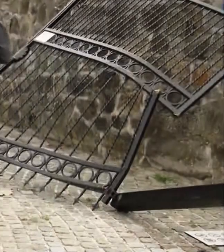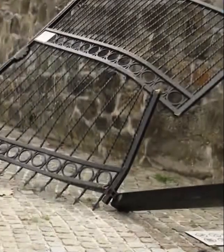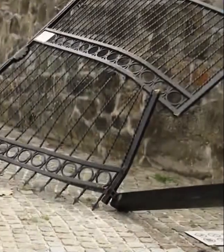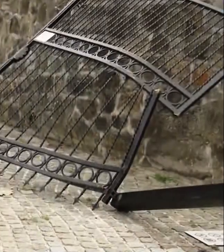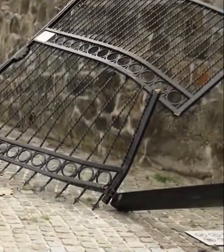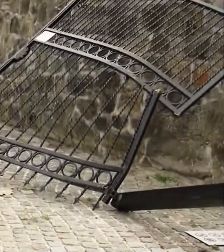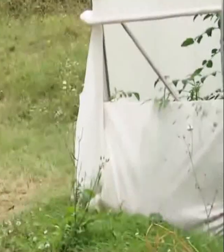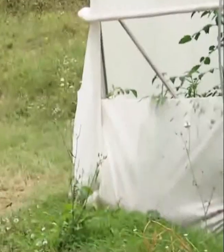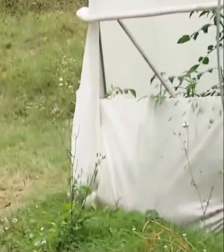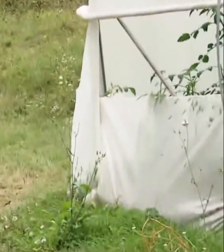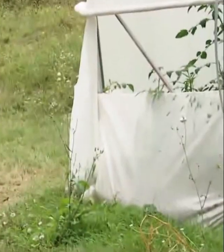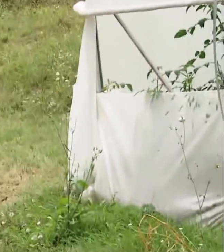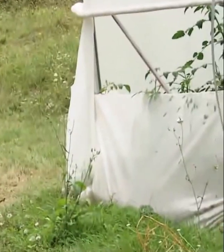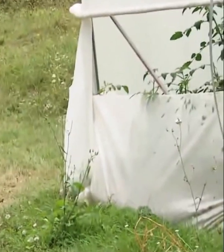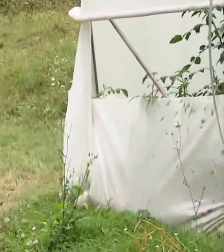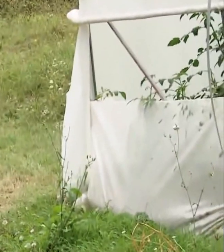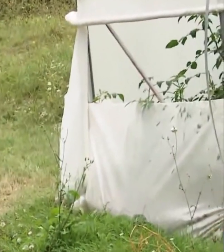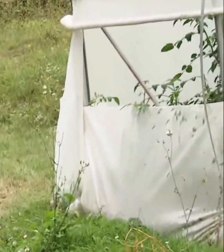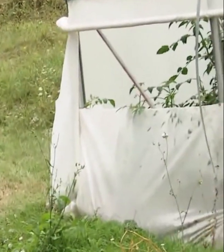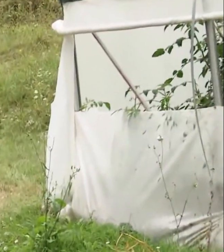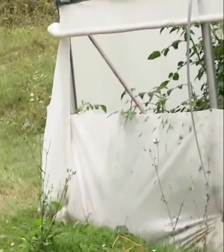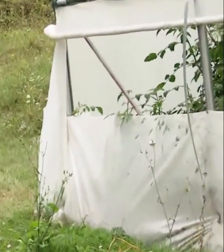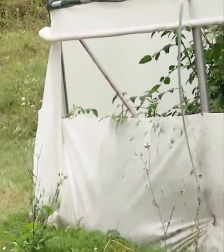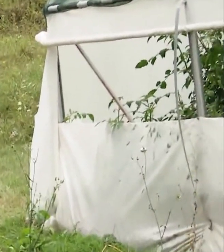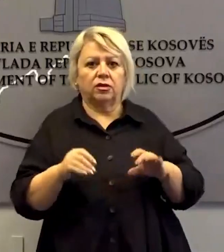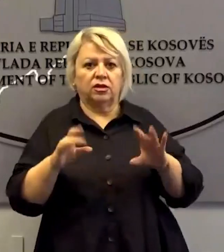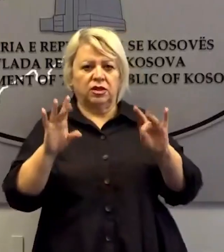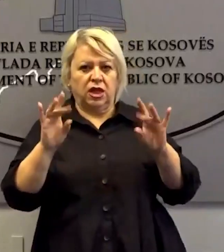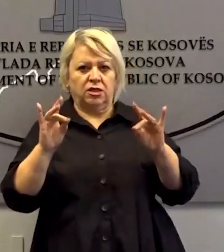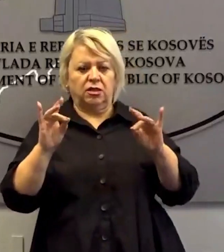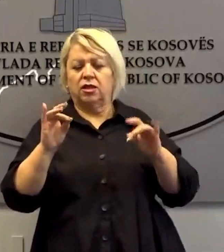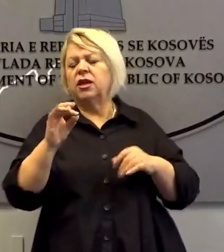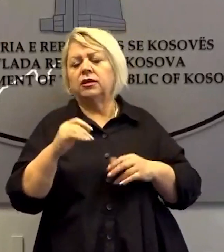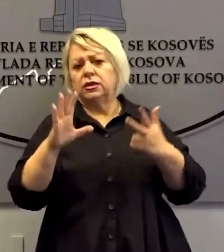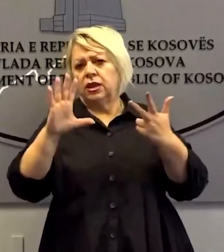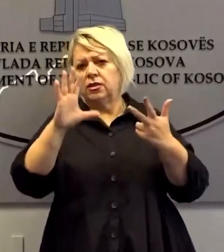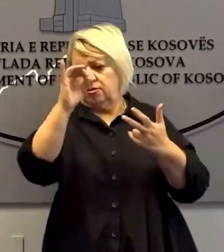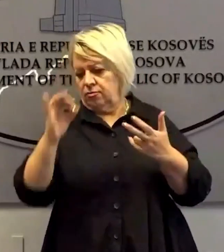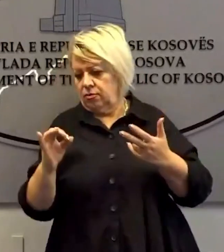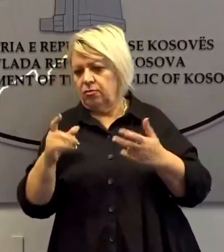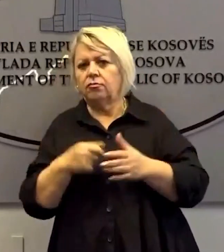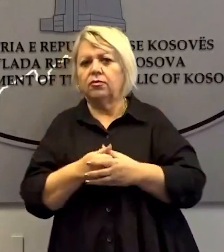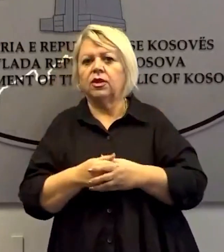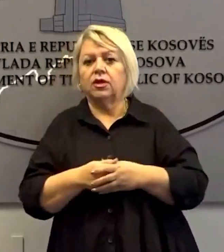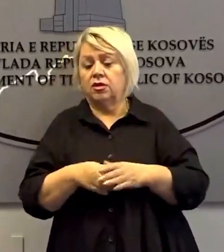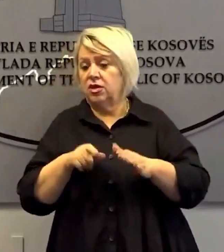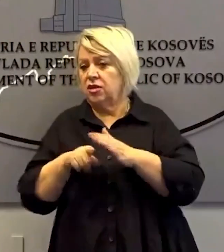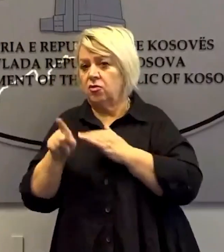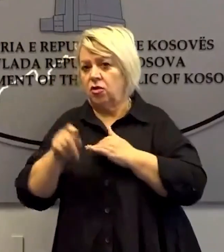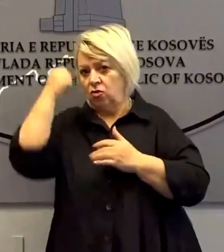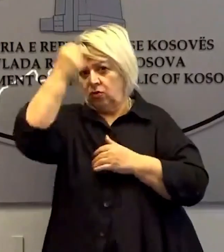një grupë terroristës serbë ndaj Kosovës. Grupë prej rreth të 10 personash të gjithë të larguar nga Kosova